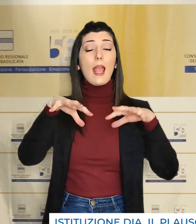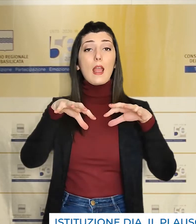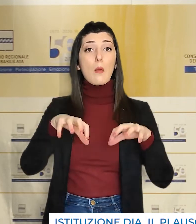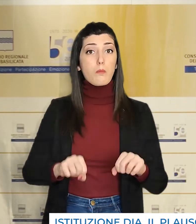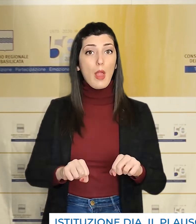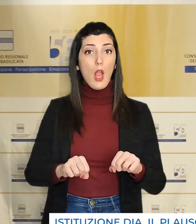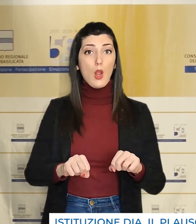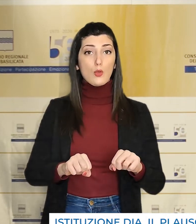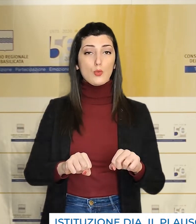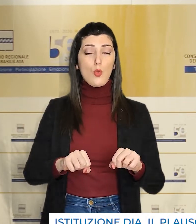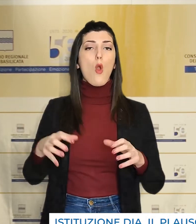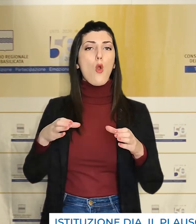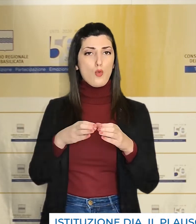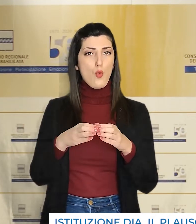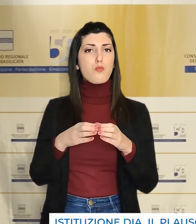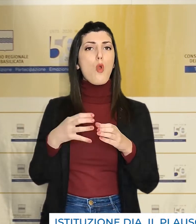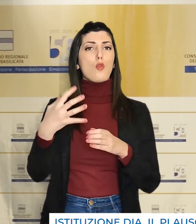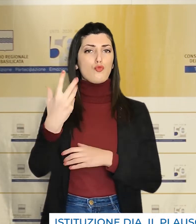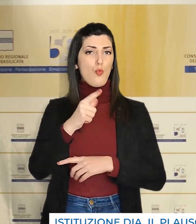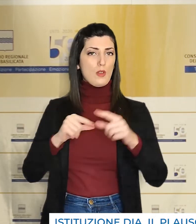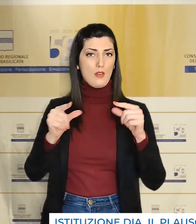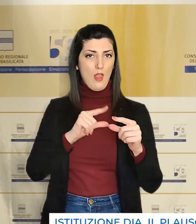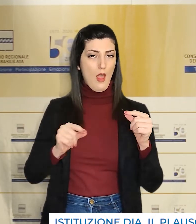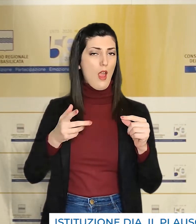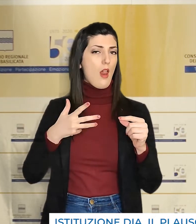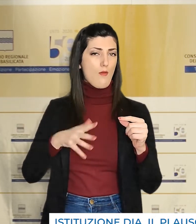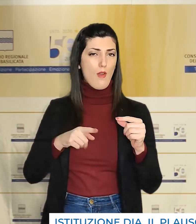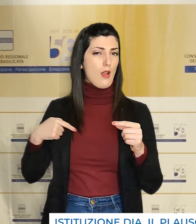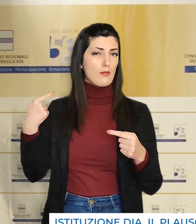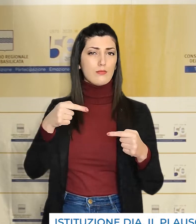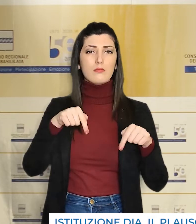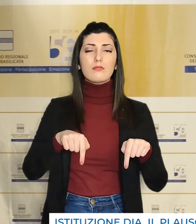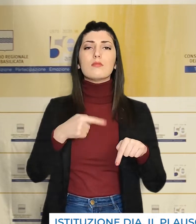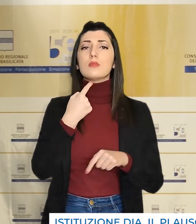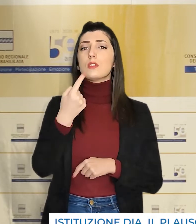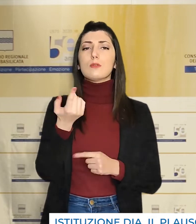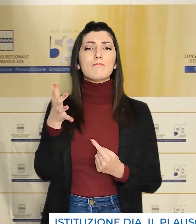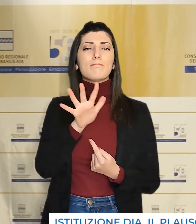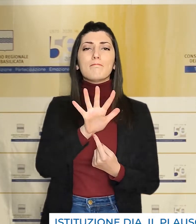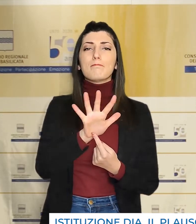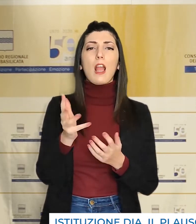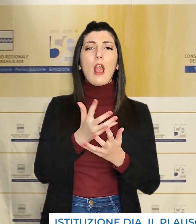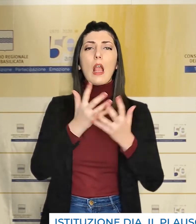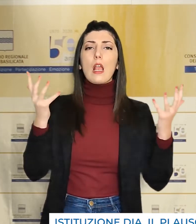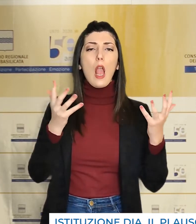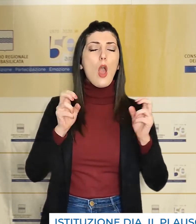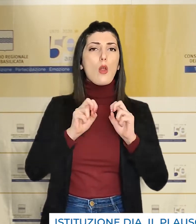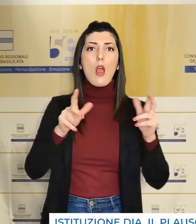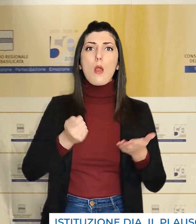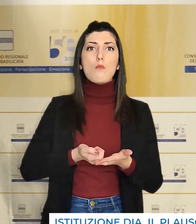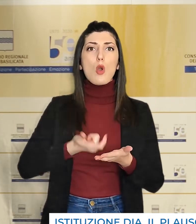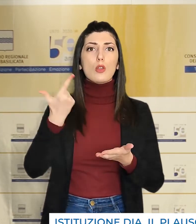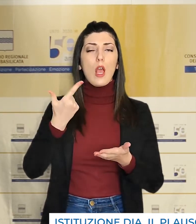nel ricordare l'impegno profuso in tal senso dal Movimento 5 Stelle, evidenzia che si tratta di un segnale